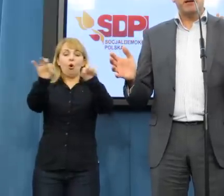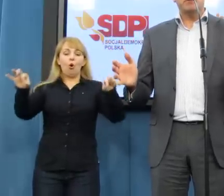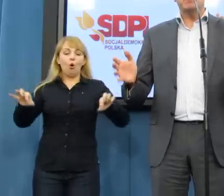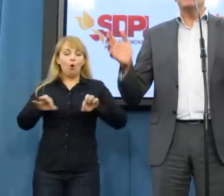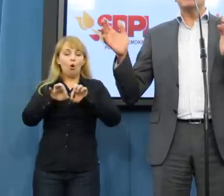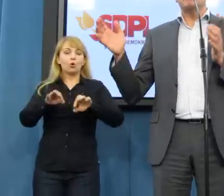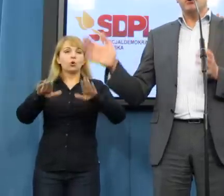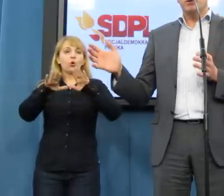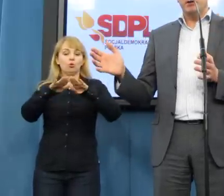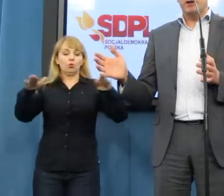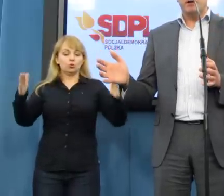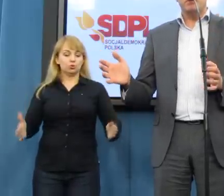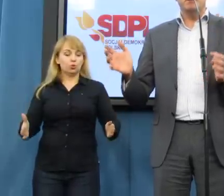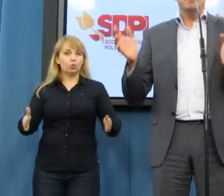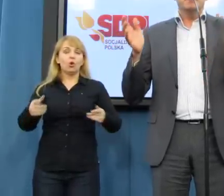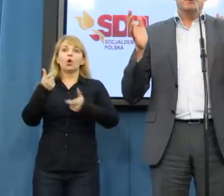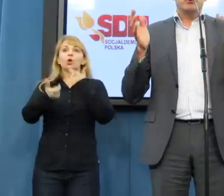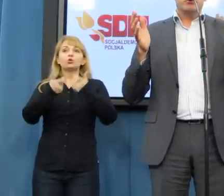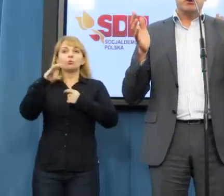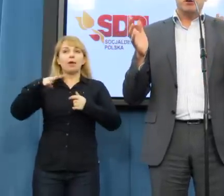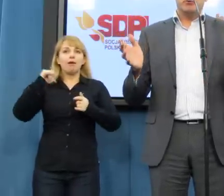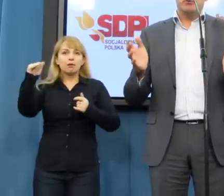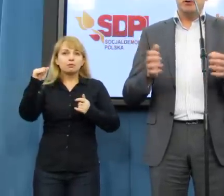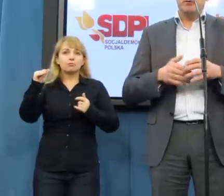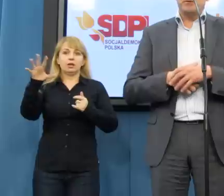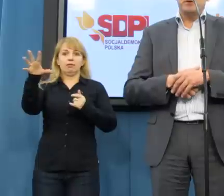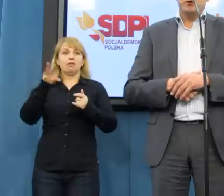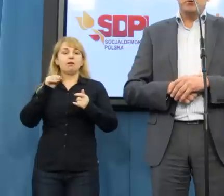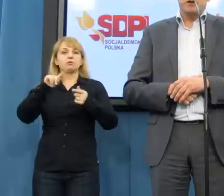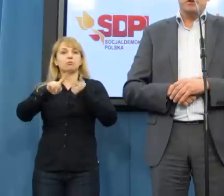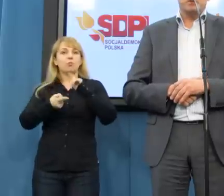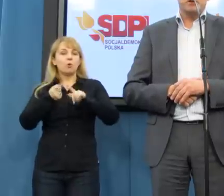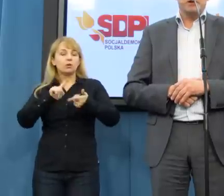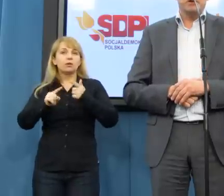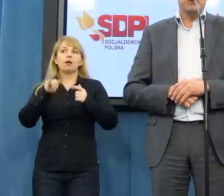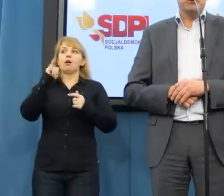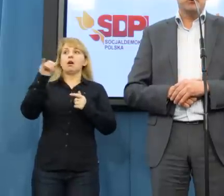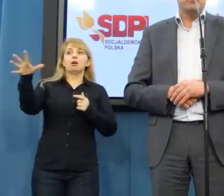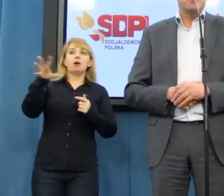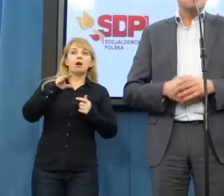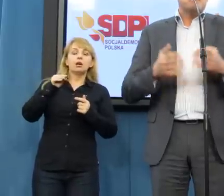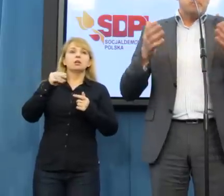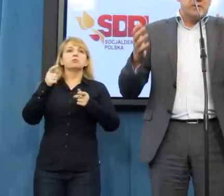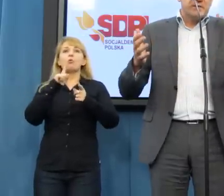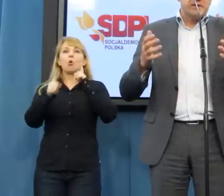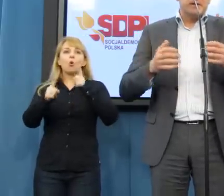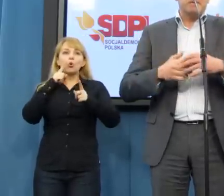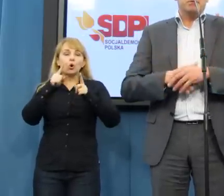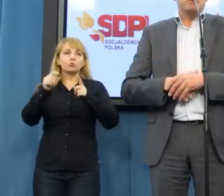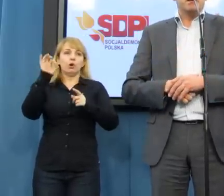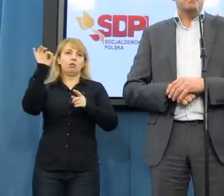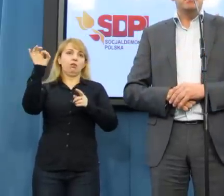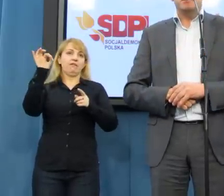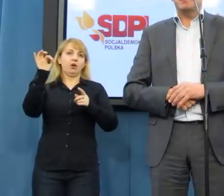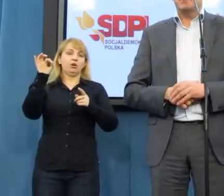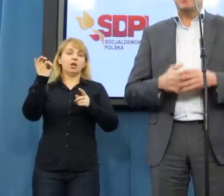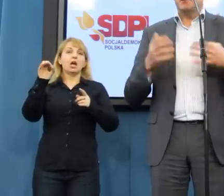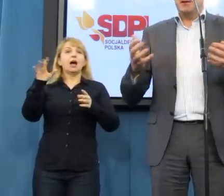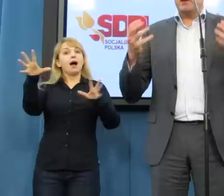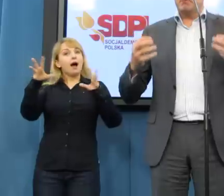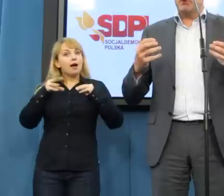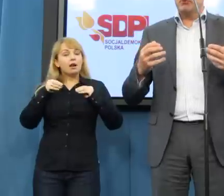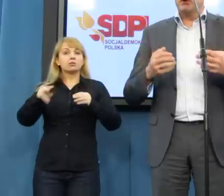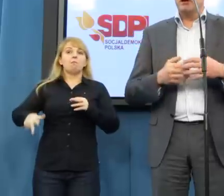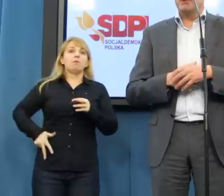ekspertami, z politykami, którzy się w tym obszarze specjalizują, z panem ministrem,